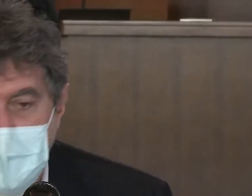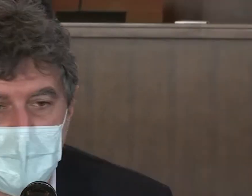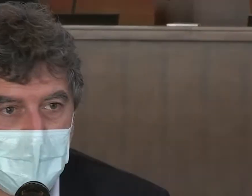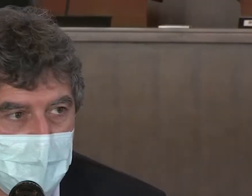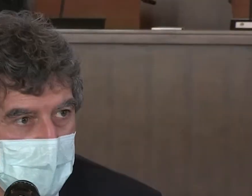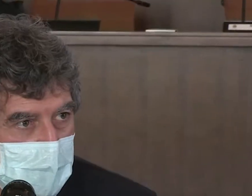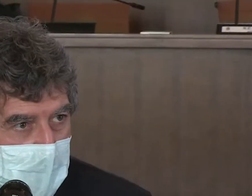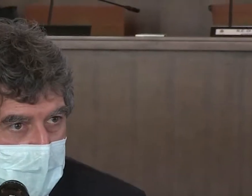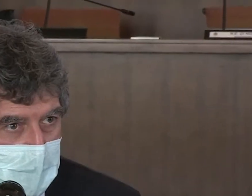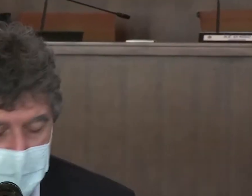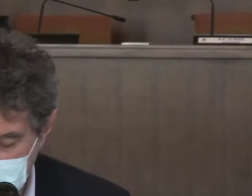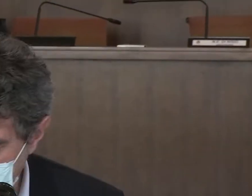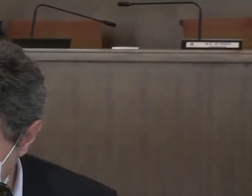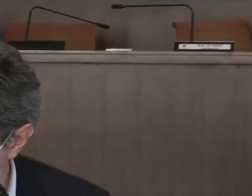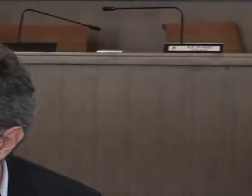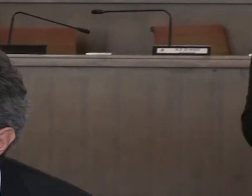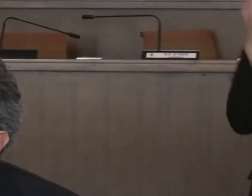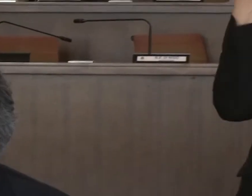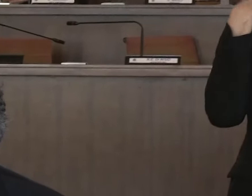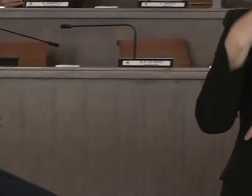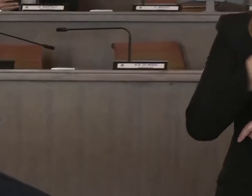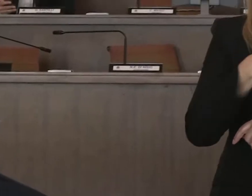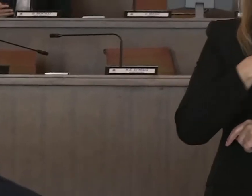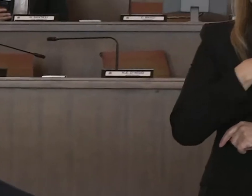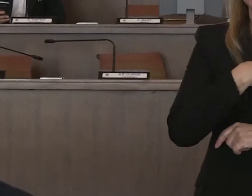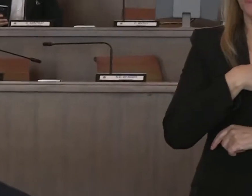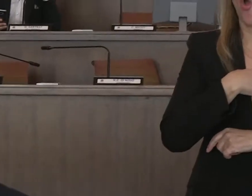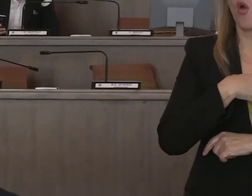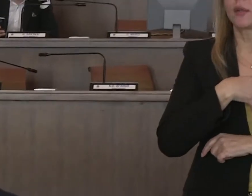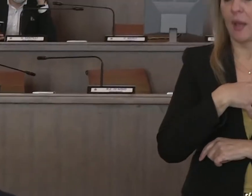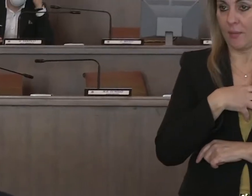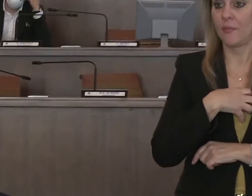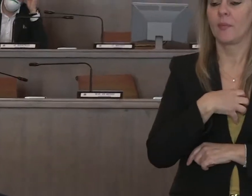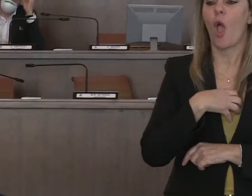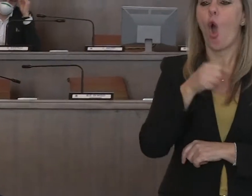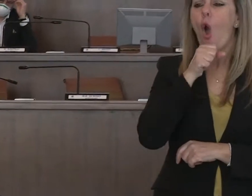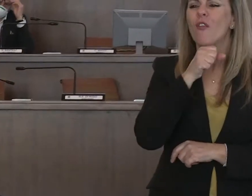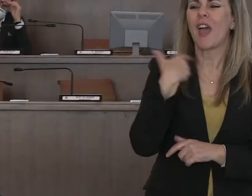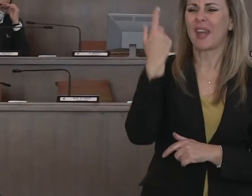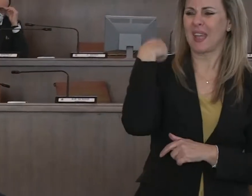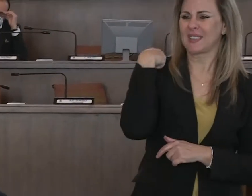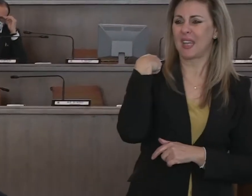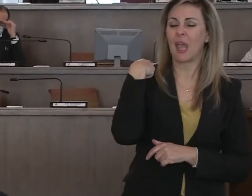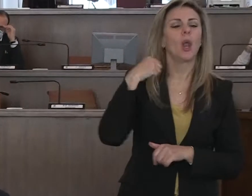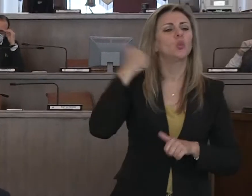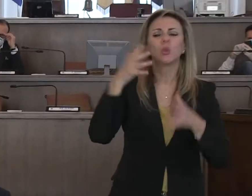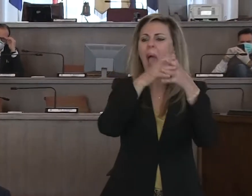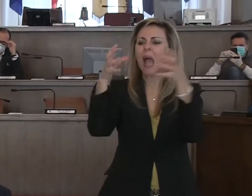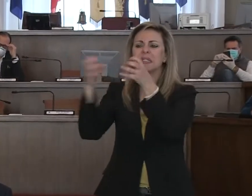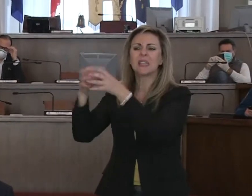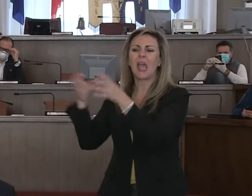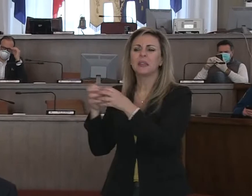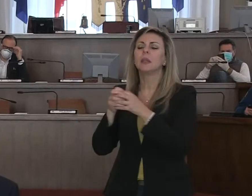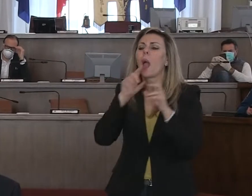stata fatta ieri una videoconferenza che l'assessore ha fatto con l'Agir e con le principali o tutte le aziende che